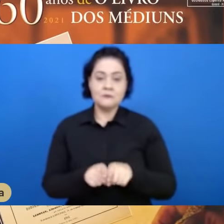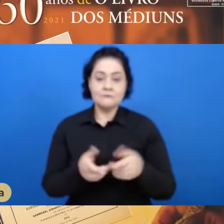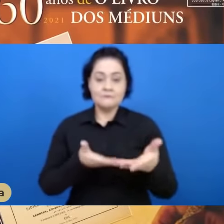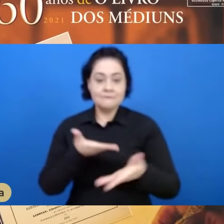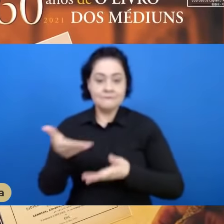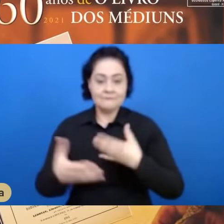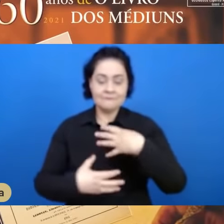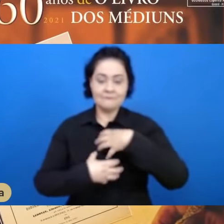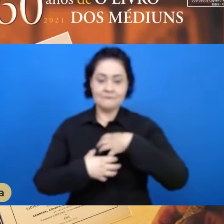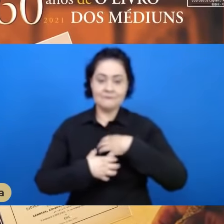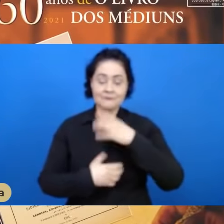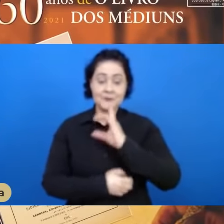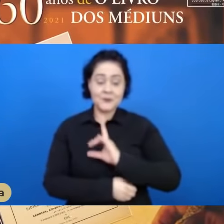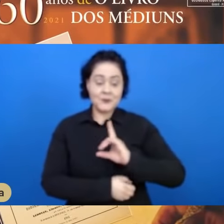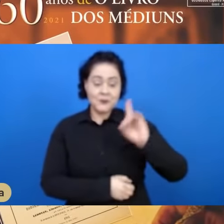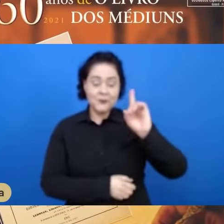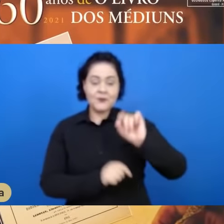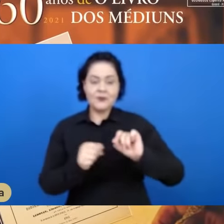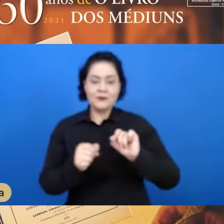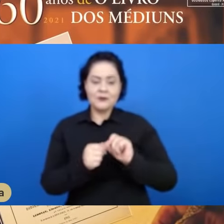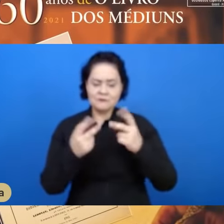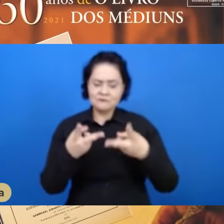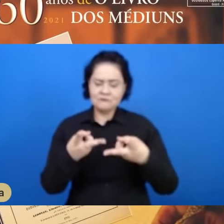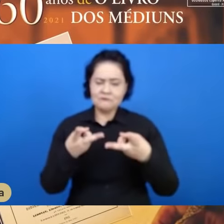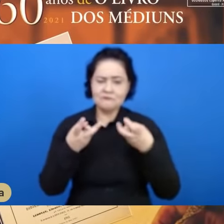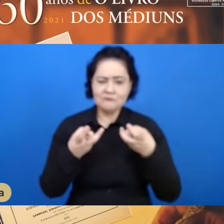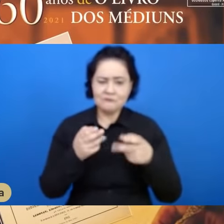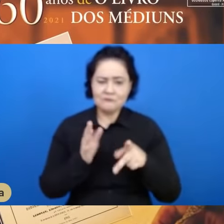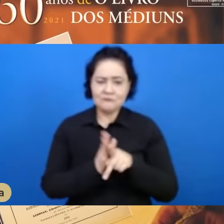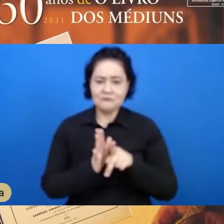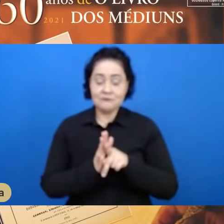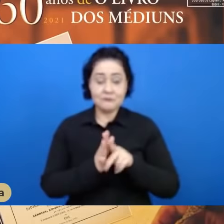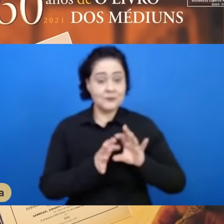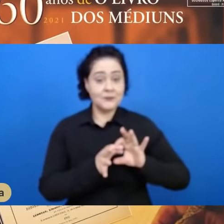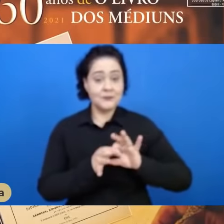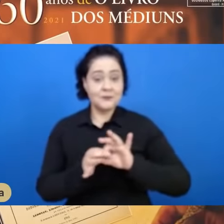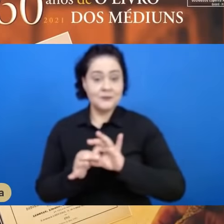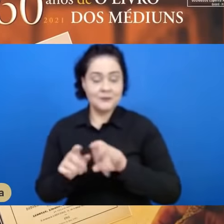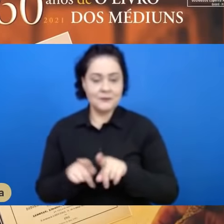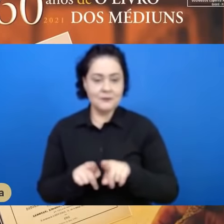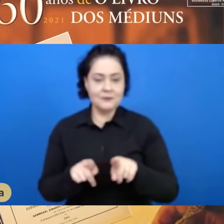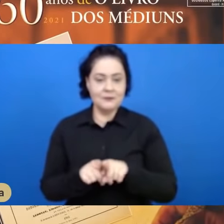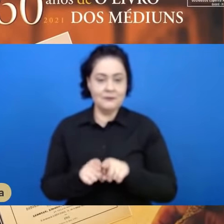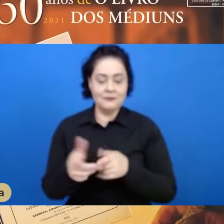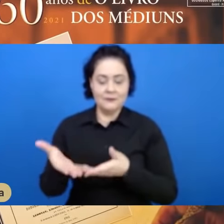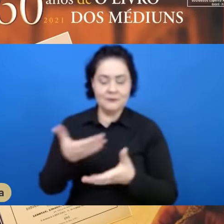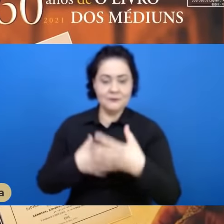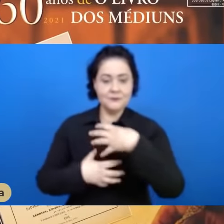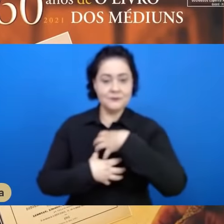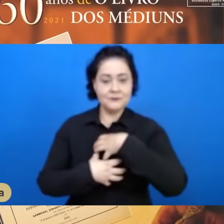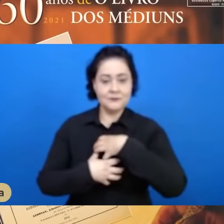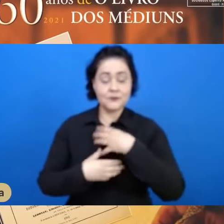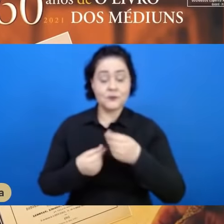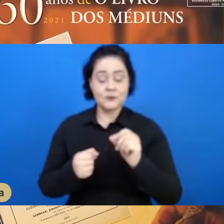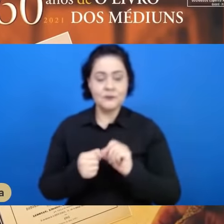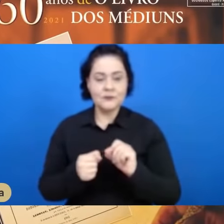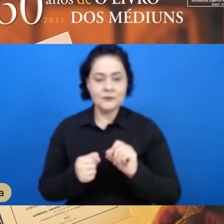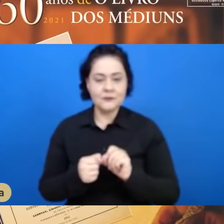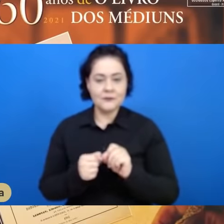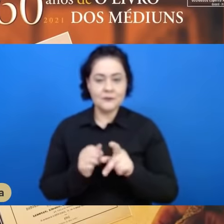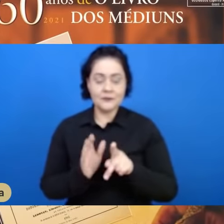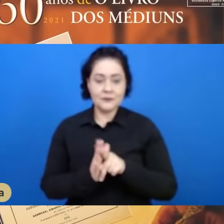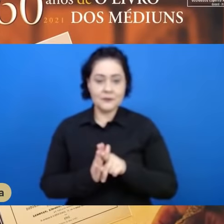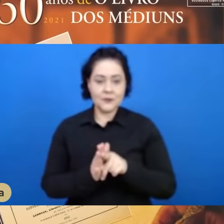divina, não deixava ele de perceber que trazendo seus espinhos às suas imperfeições, não se deixava fanar,